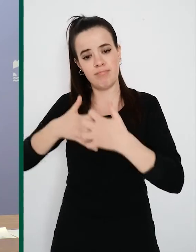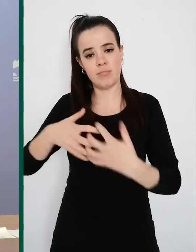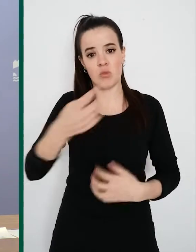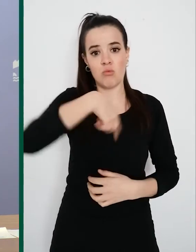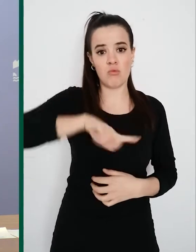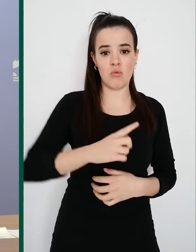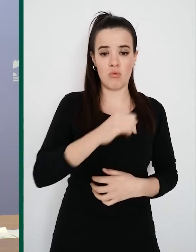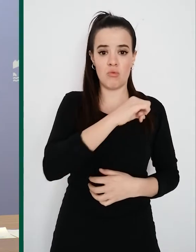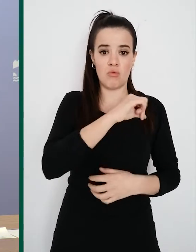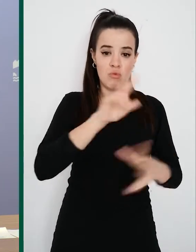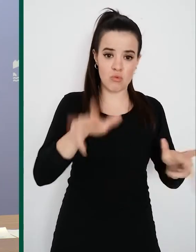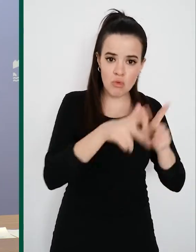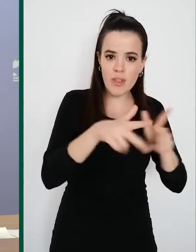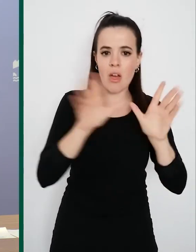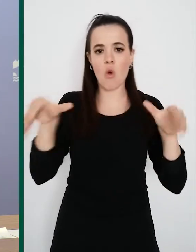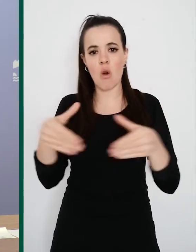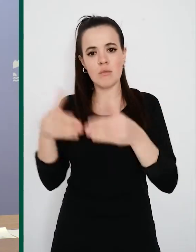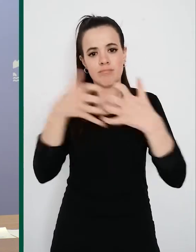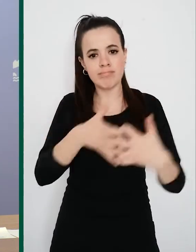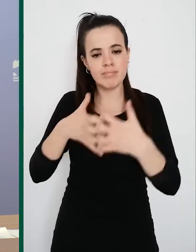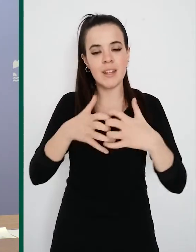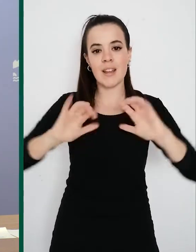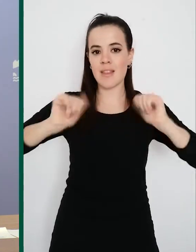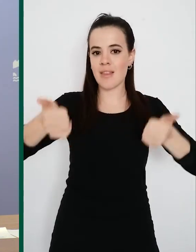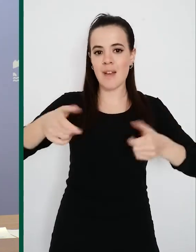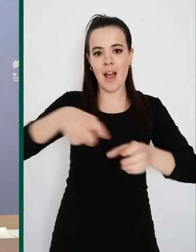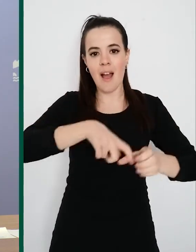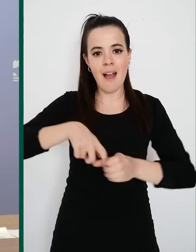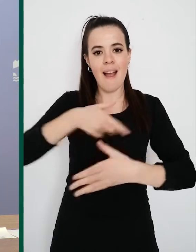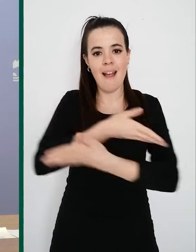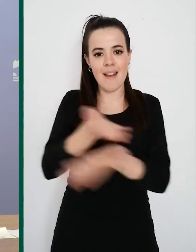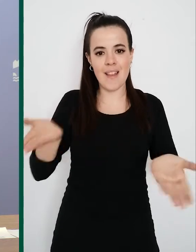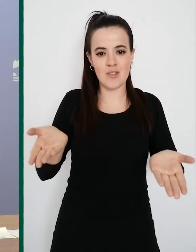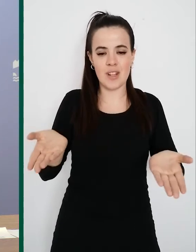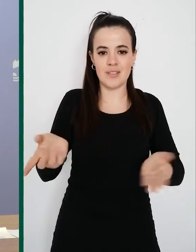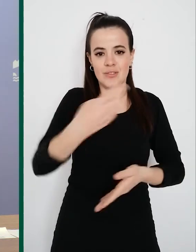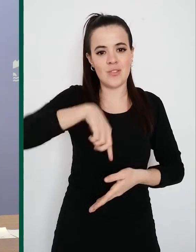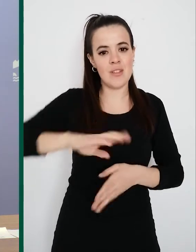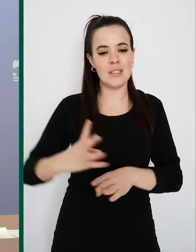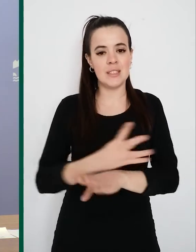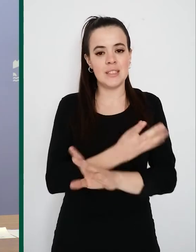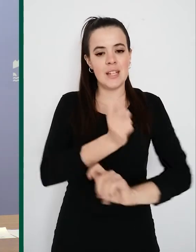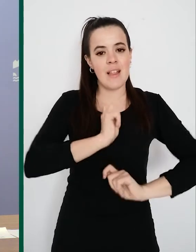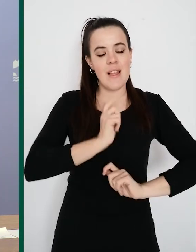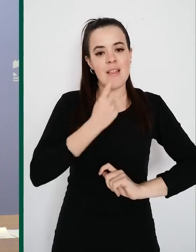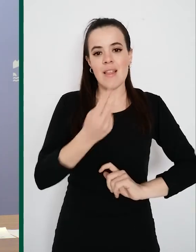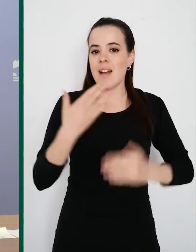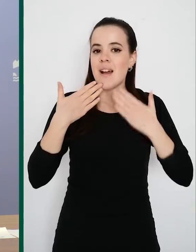con iniciativas generosas ante las que no podemos nada más que emocionarnos y dar las gracias hasta el